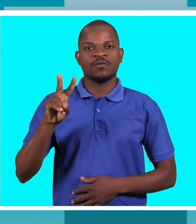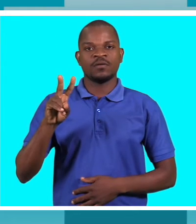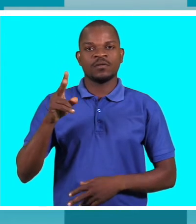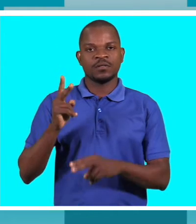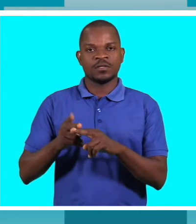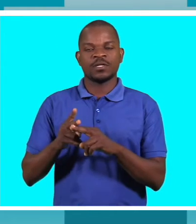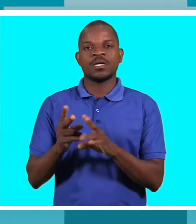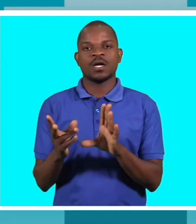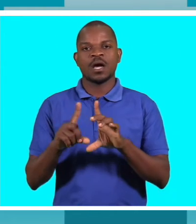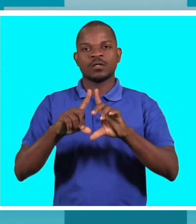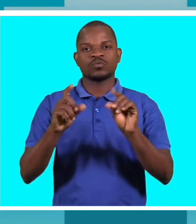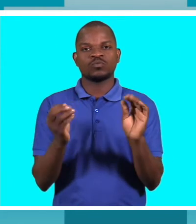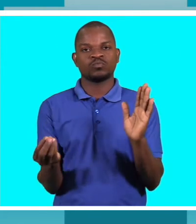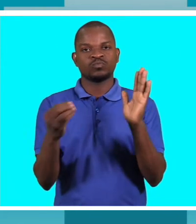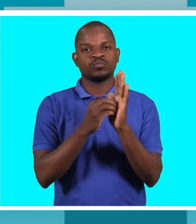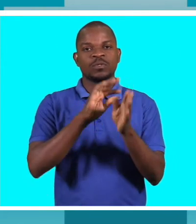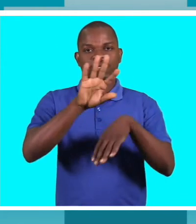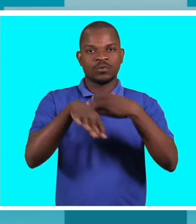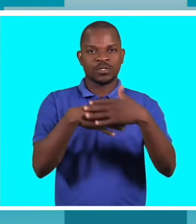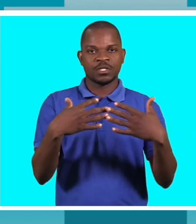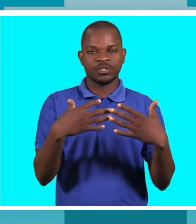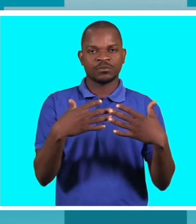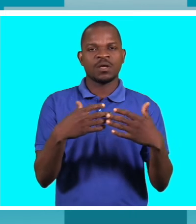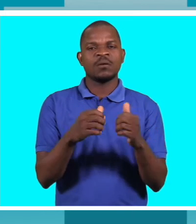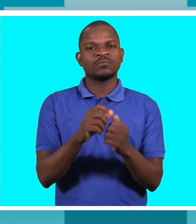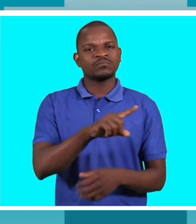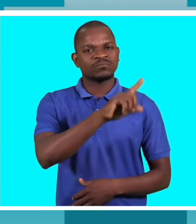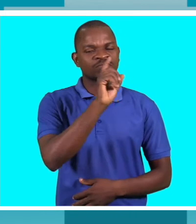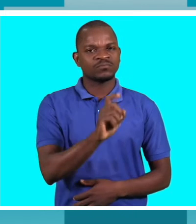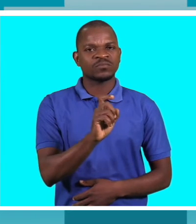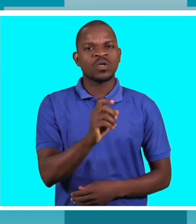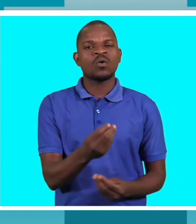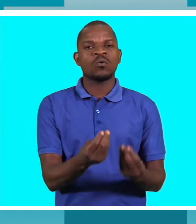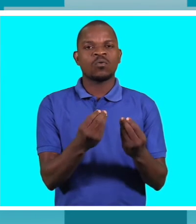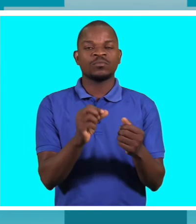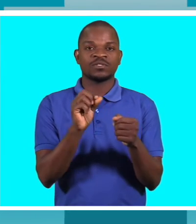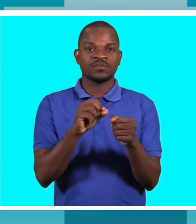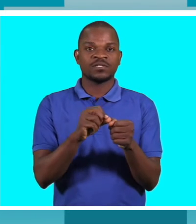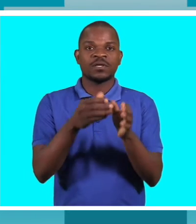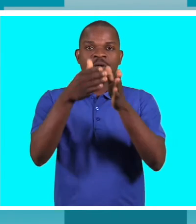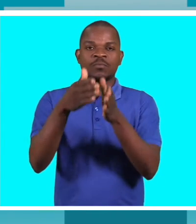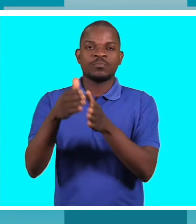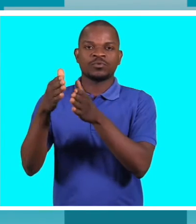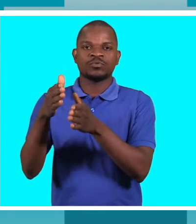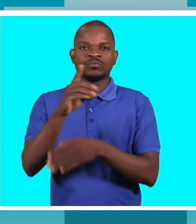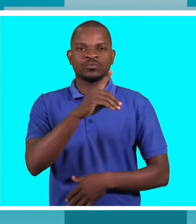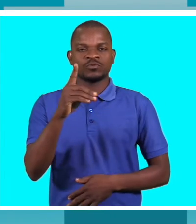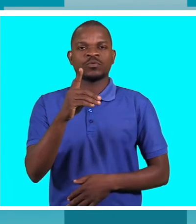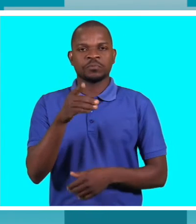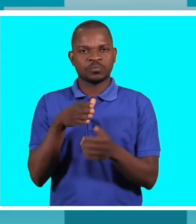Para a MoDefa, que trabalho tem feito para que as pessoas com deficiência acompanhem as campanhas